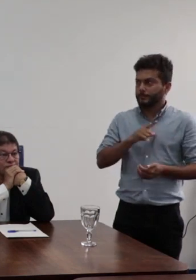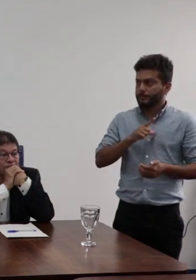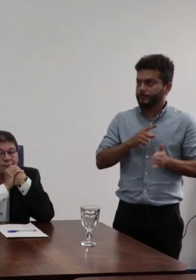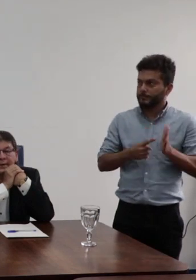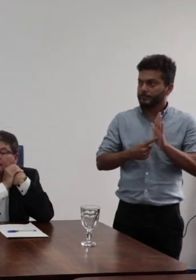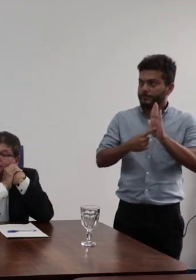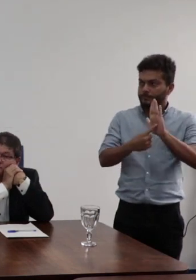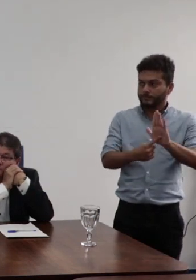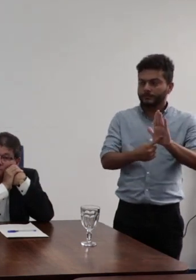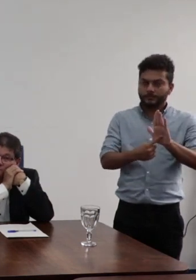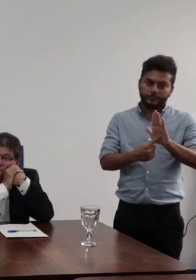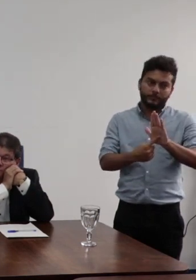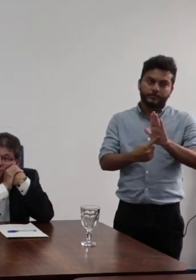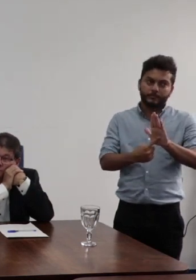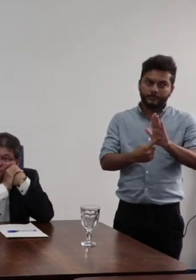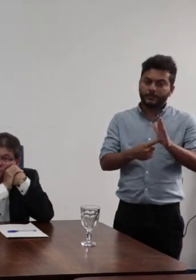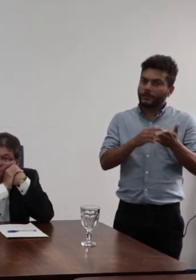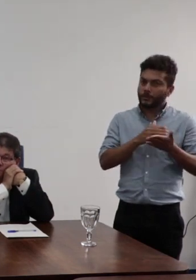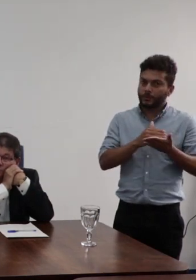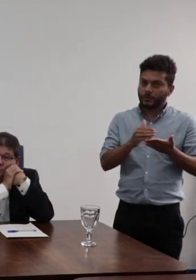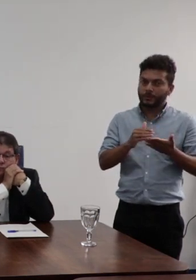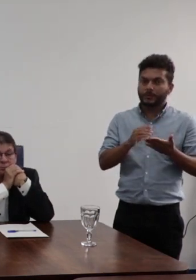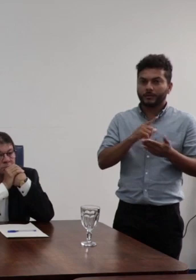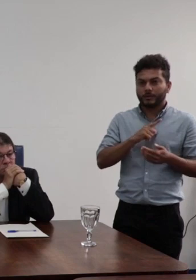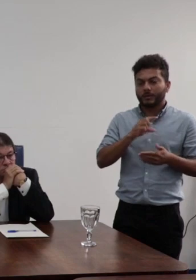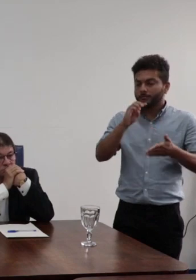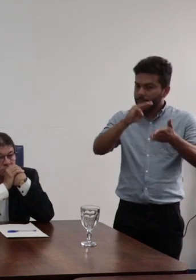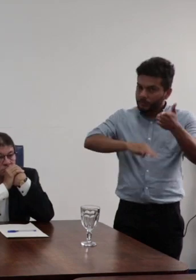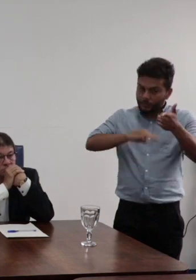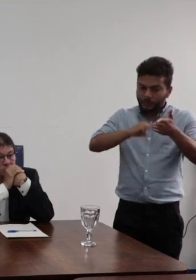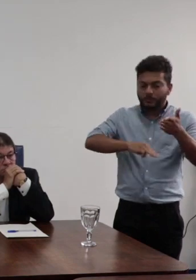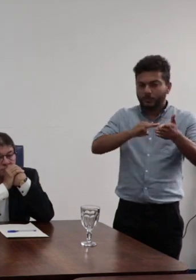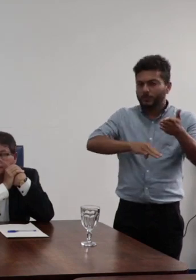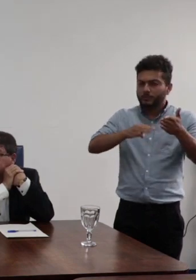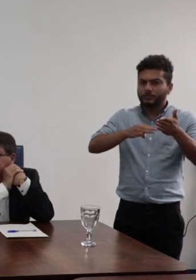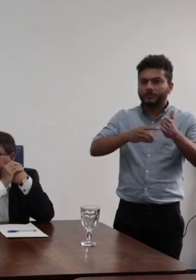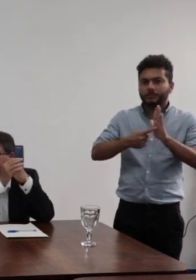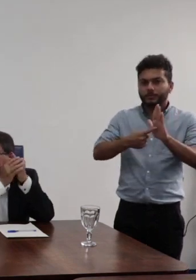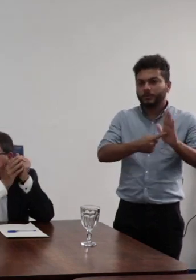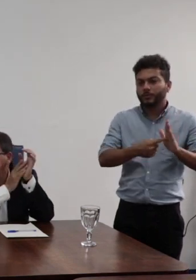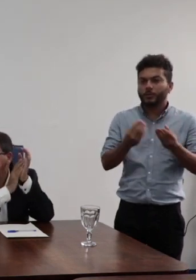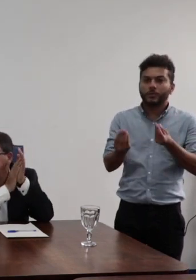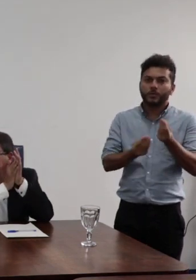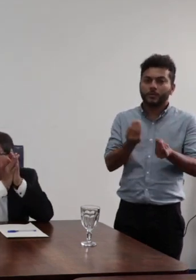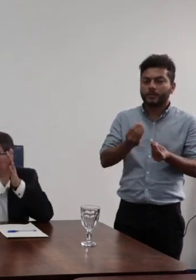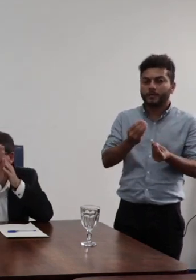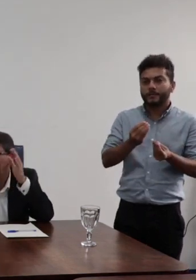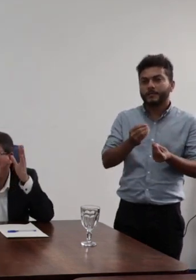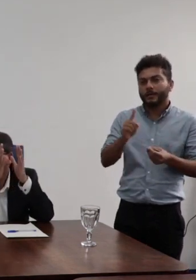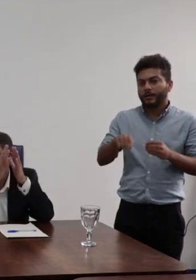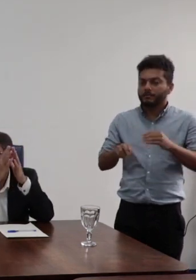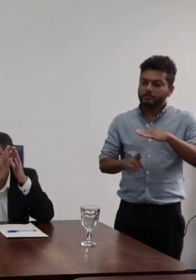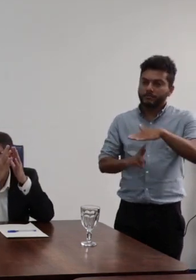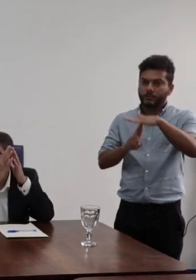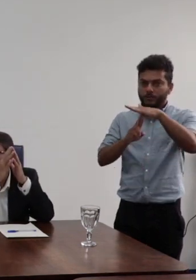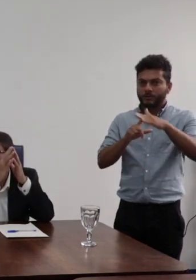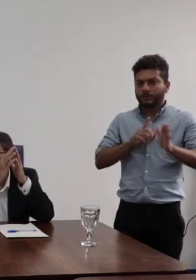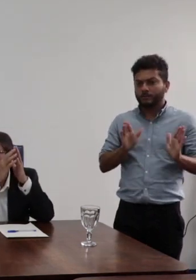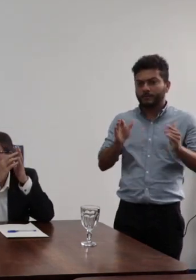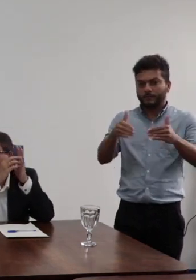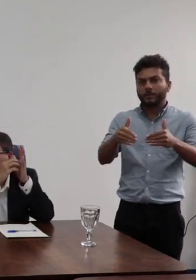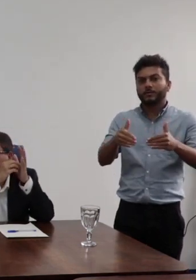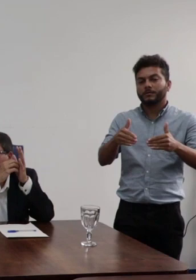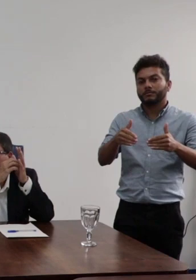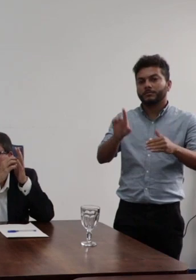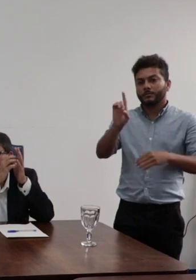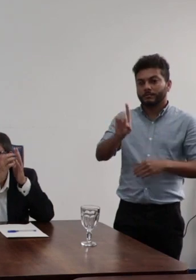inicial de metodologia para os pro-retores, o fórum de diretores